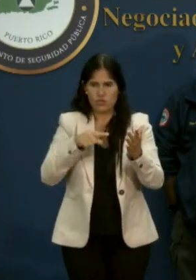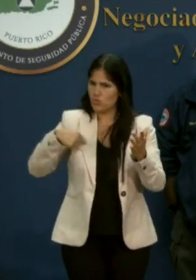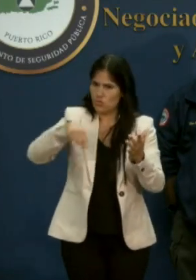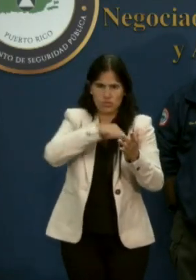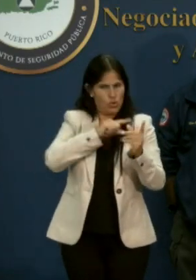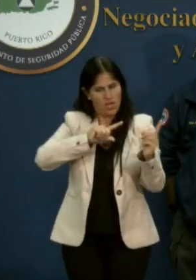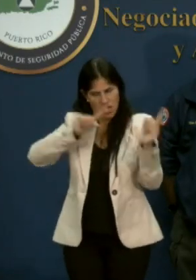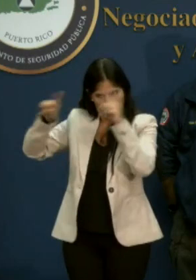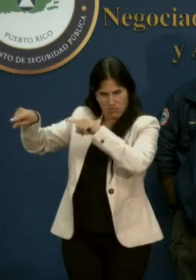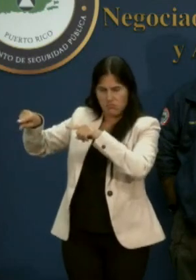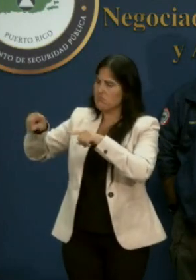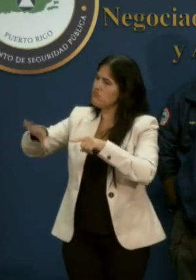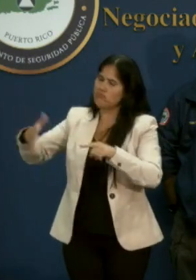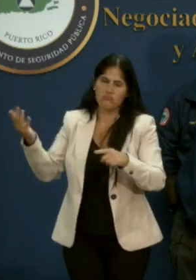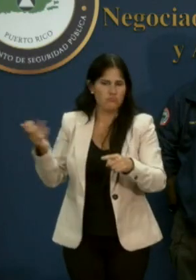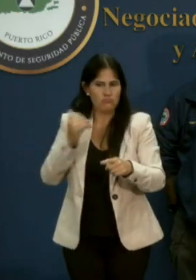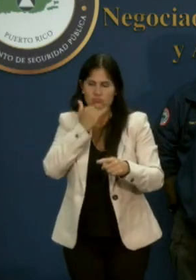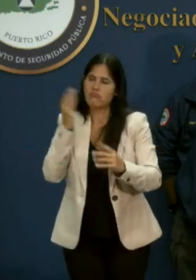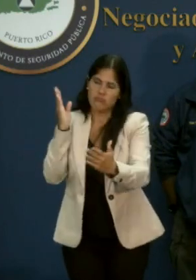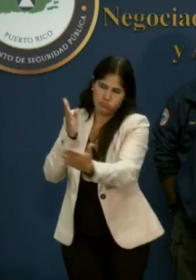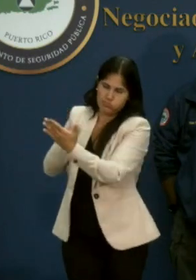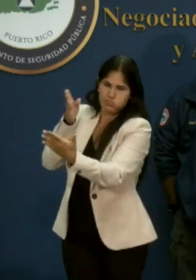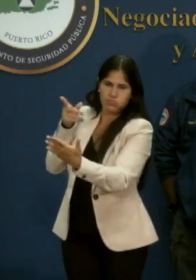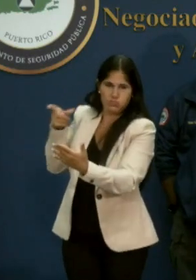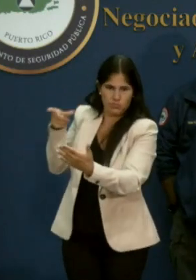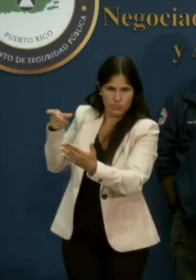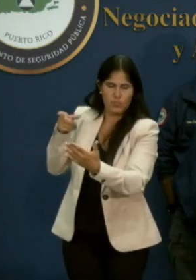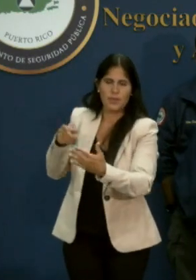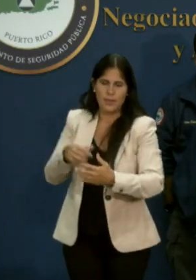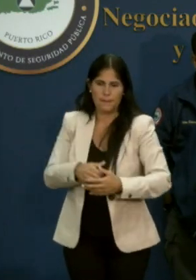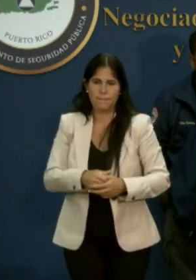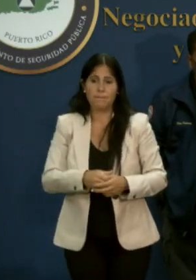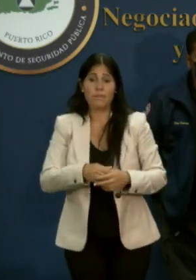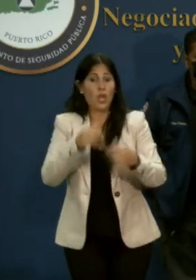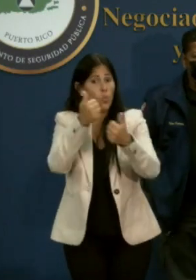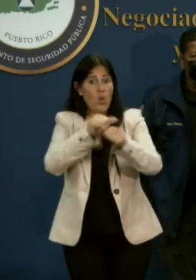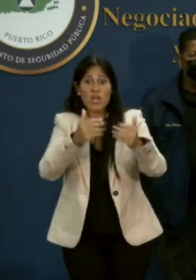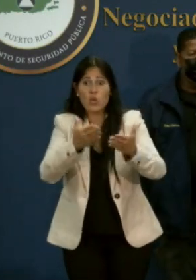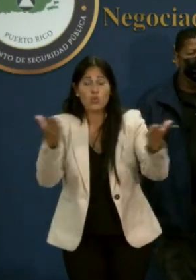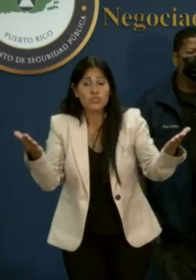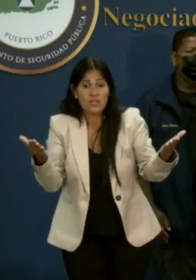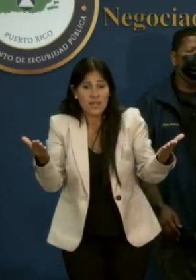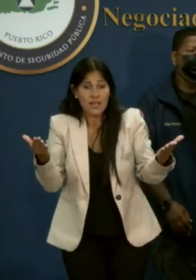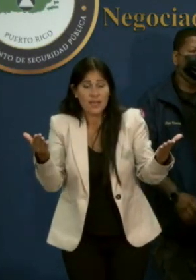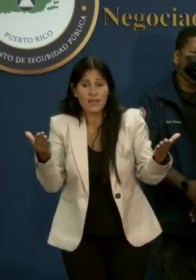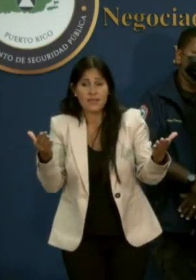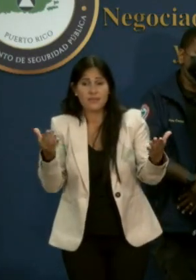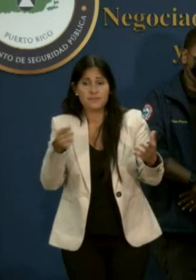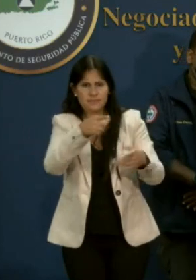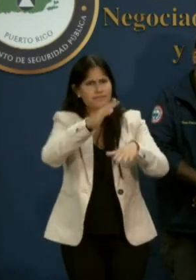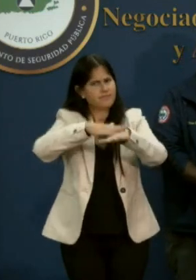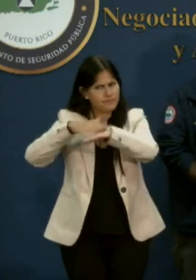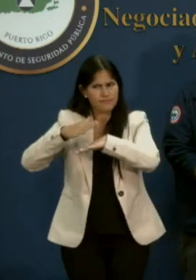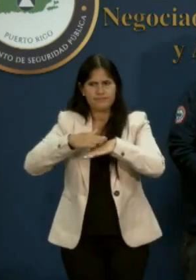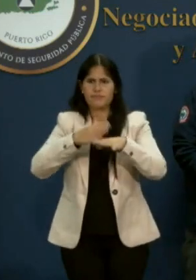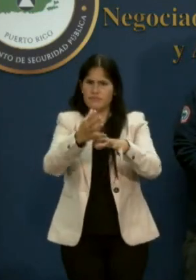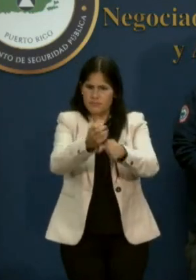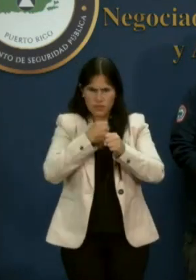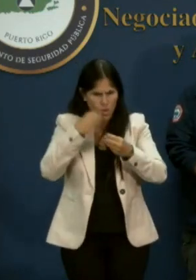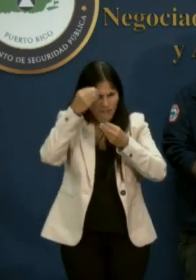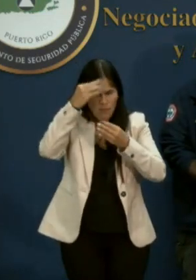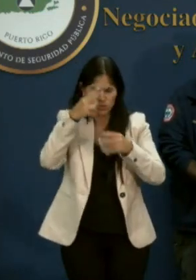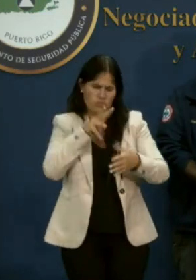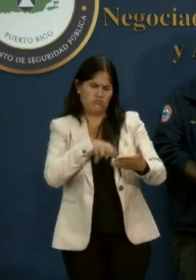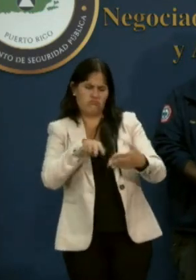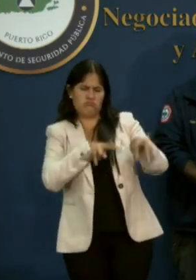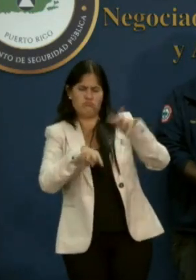el peso de la ley. Eso es bien importante, ¿verdad? Toda la agregación nosotros la recibimos, la estudiamos, enviamos a